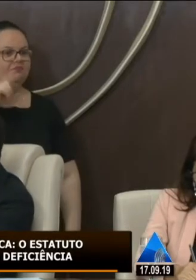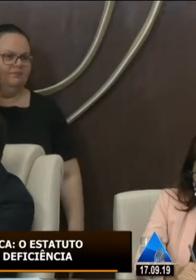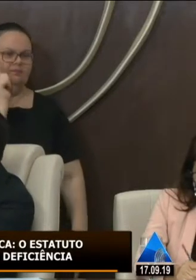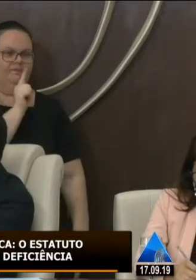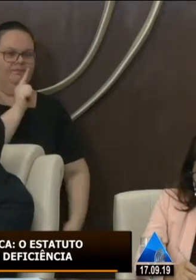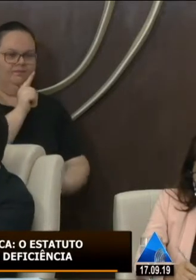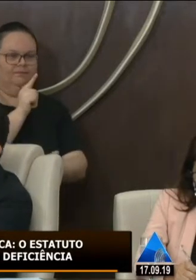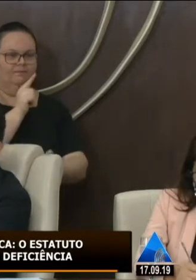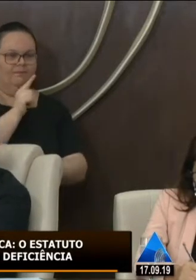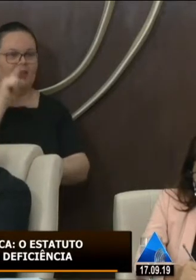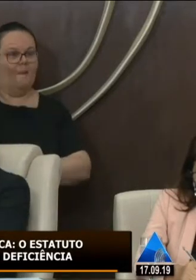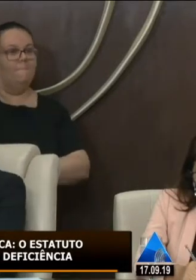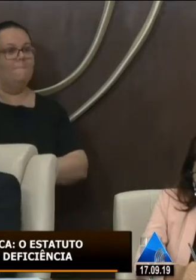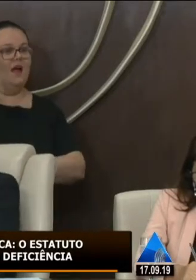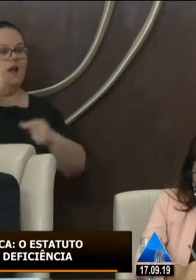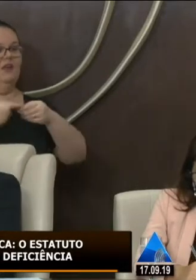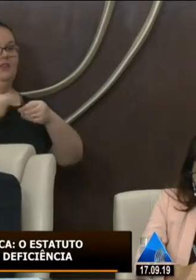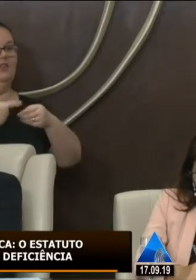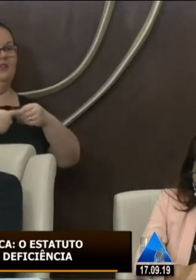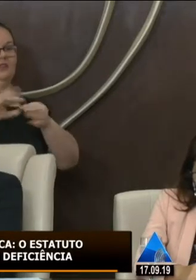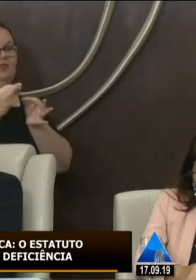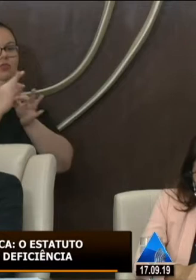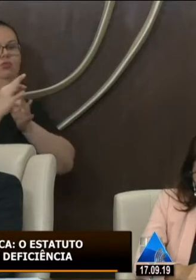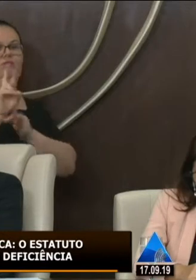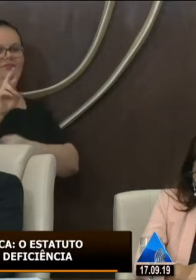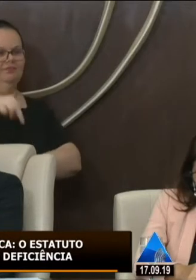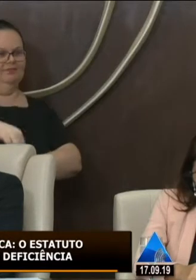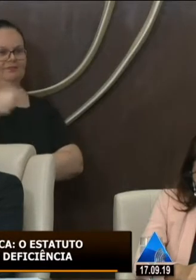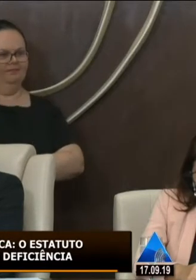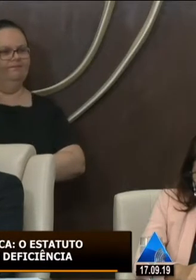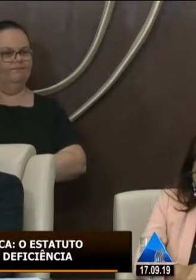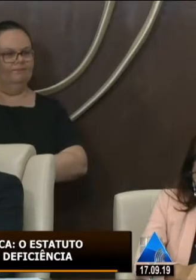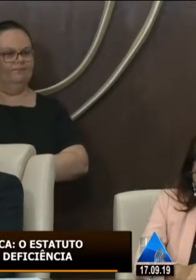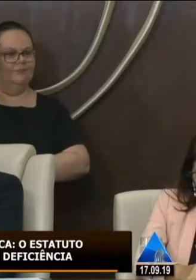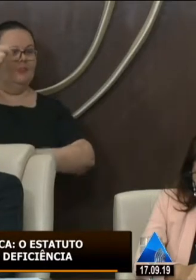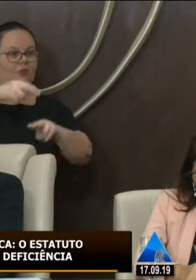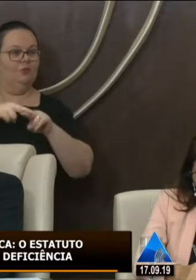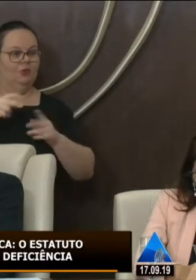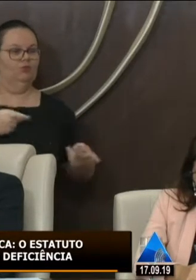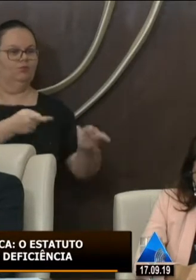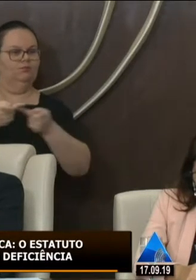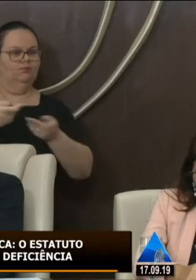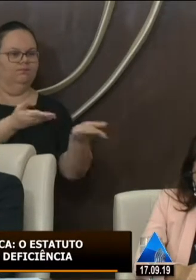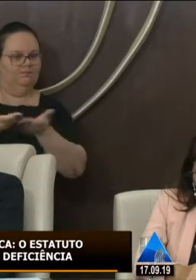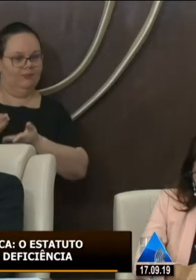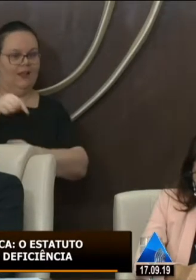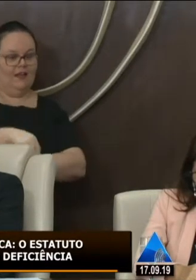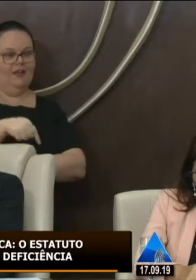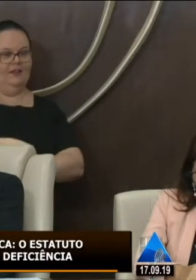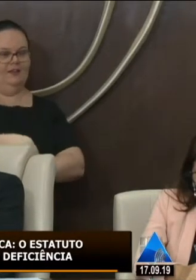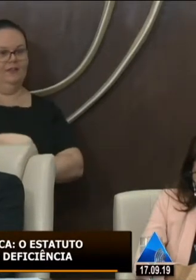no interior do nosso Rio Grande do Norte por isso nós convidamos para essa audiência pública aqui